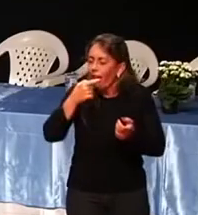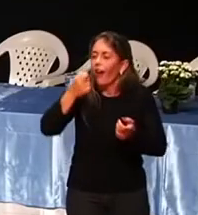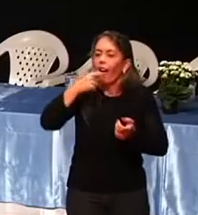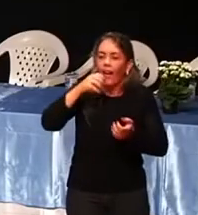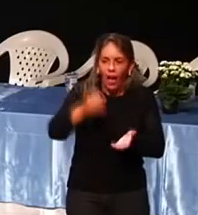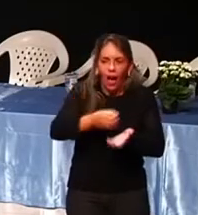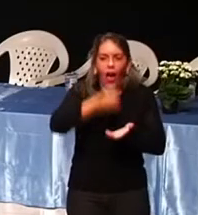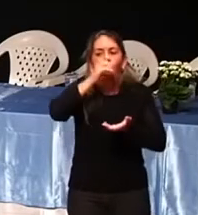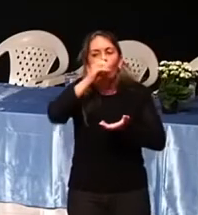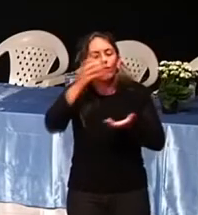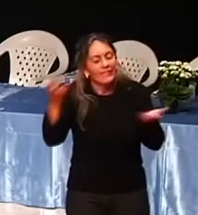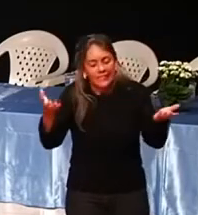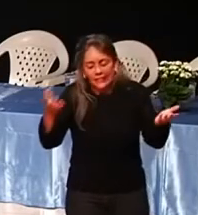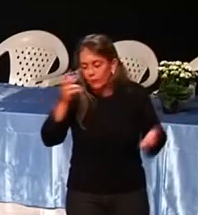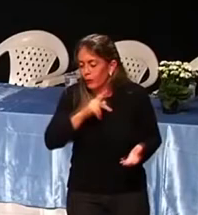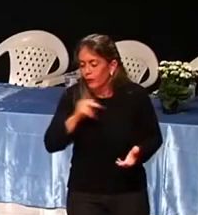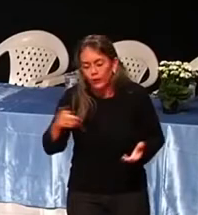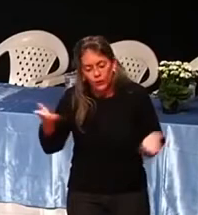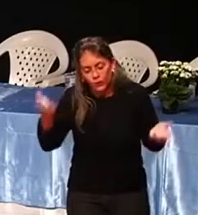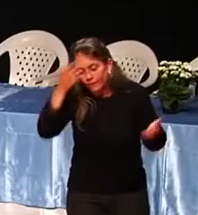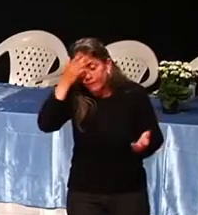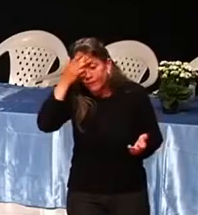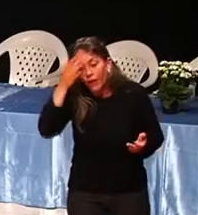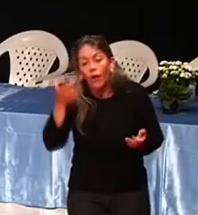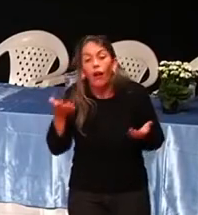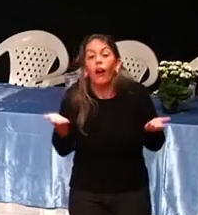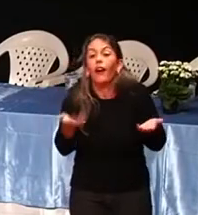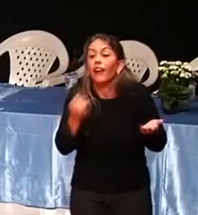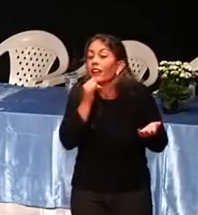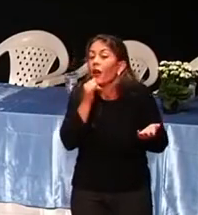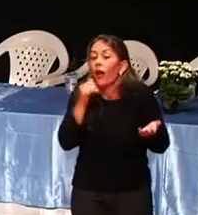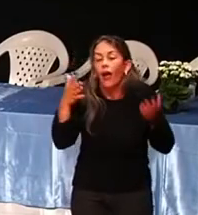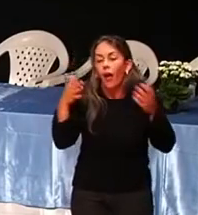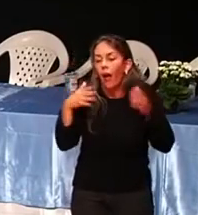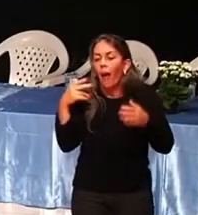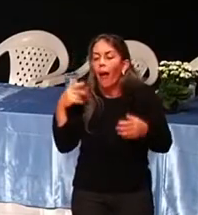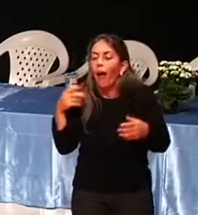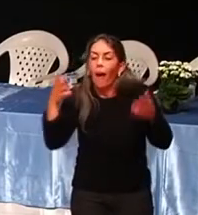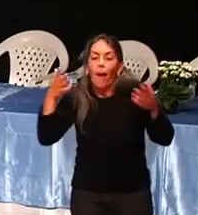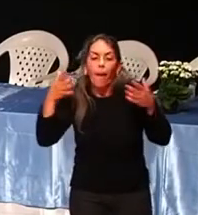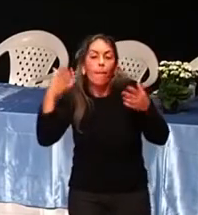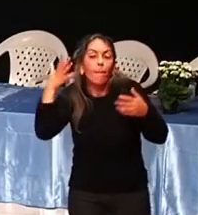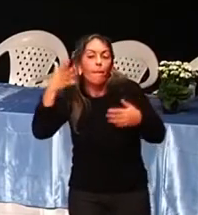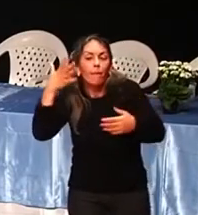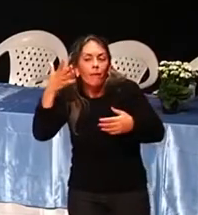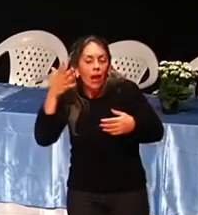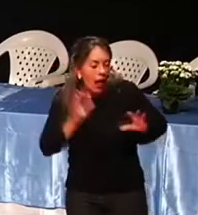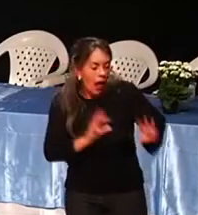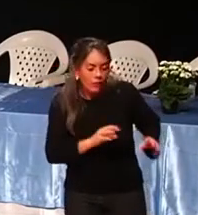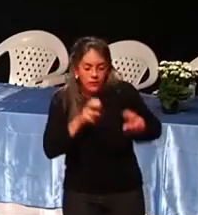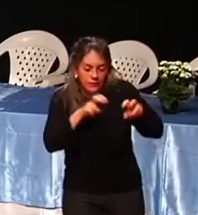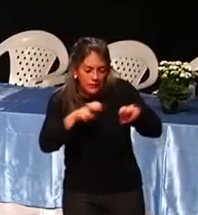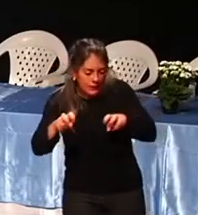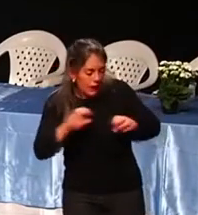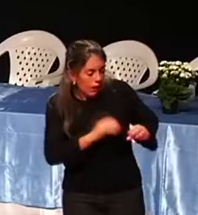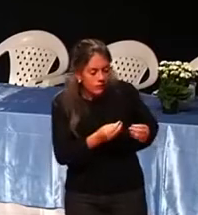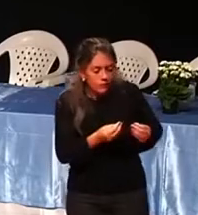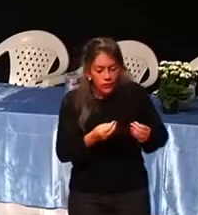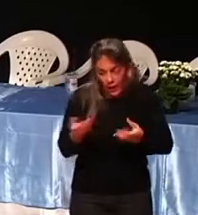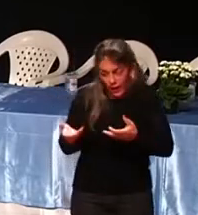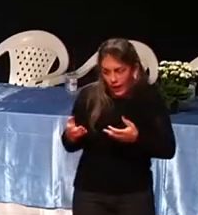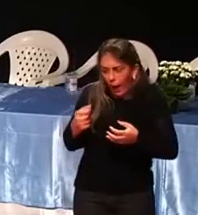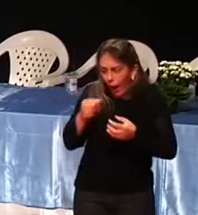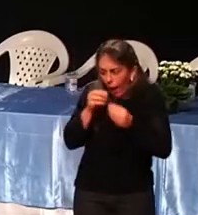Antes nas palestras você abria a bolsa, oferecia um tráidite, uma bala, agora é um buscopão, uma neosaldina, uma de pirona.